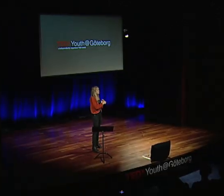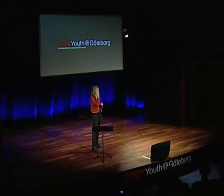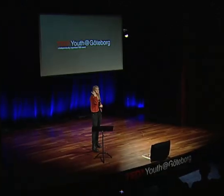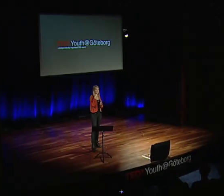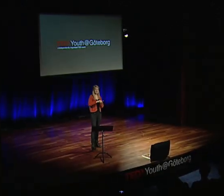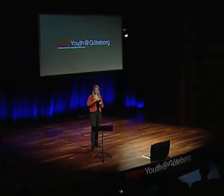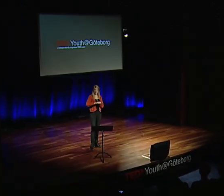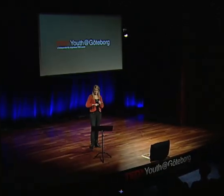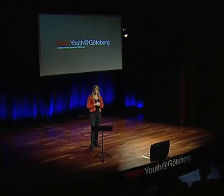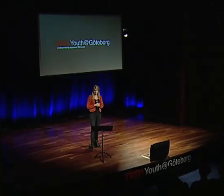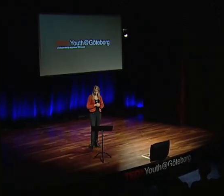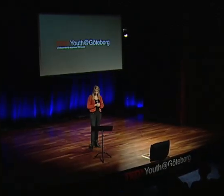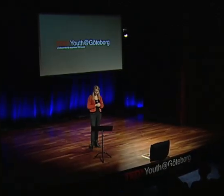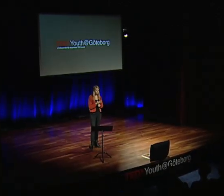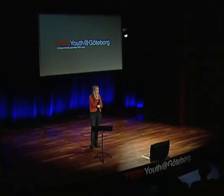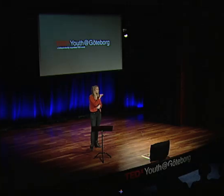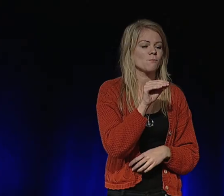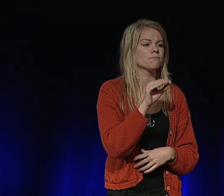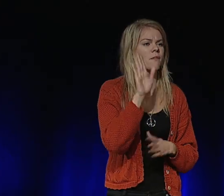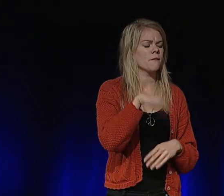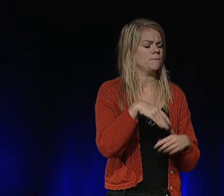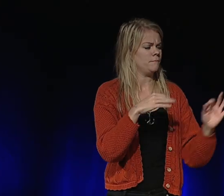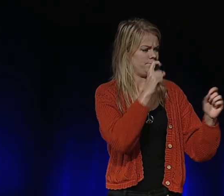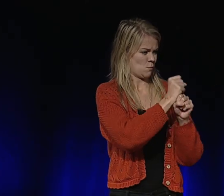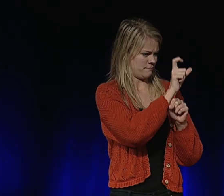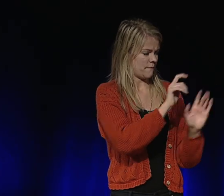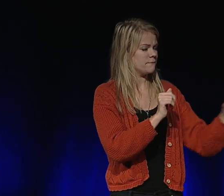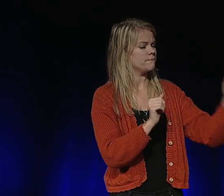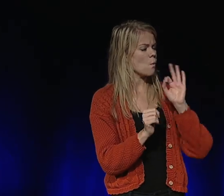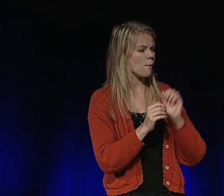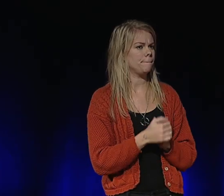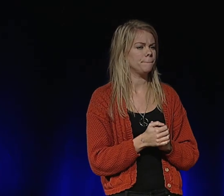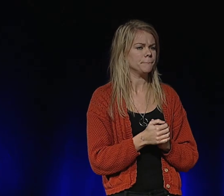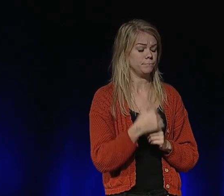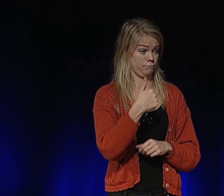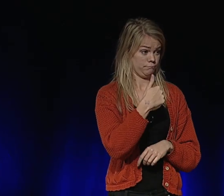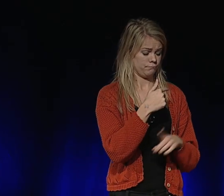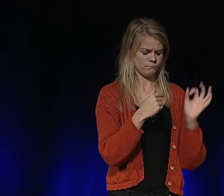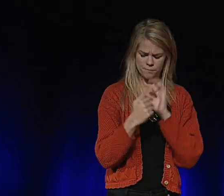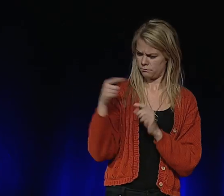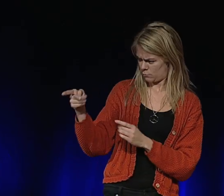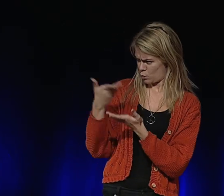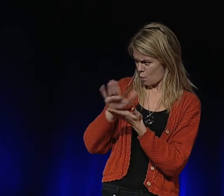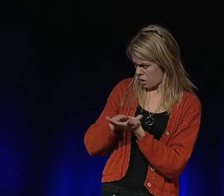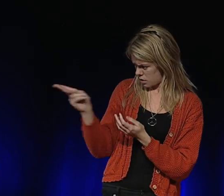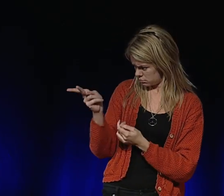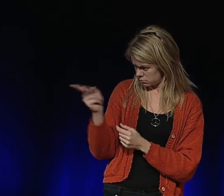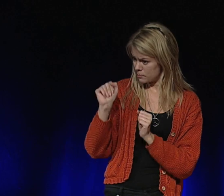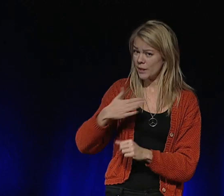En gång på en tänta. Då fick jag frågan. Om jag och teckenspråkstolken behövde ett eget rum.